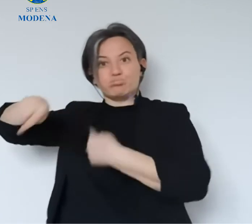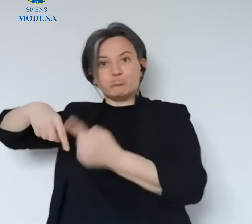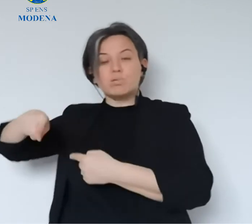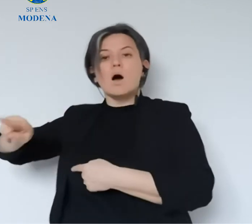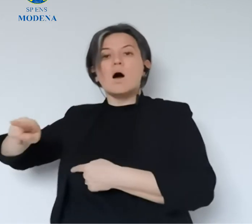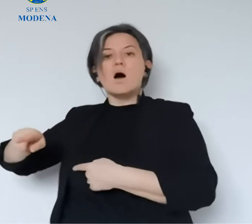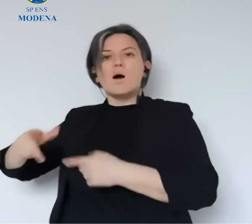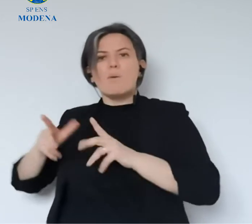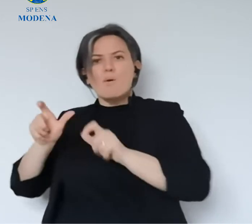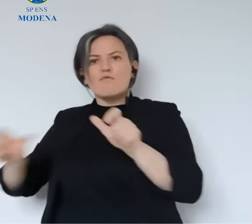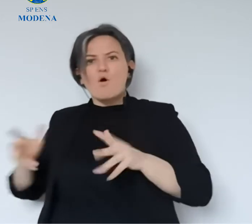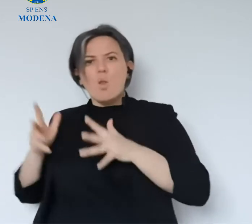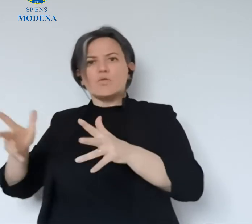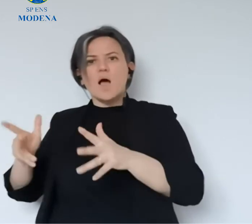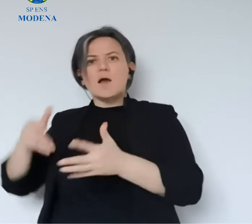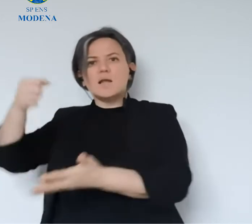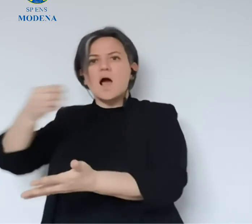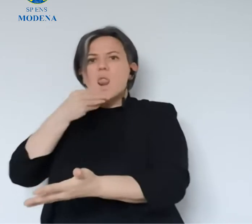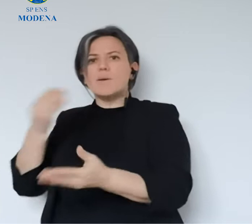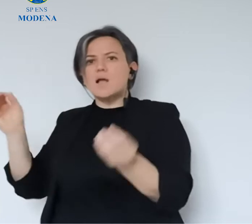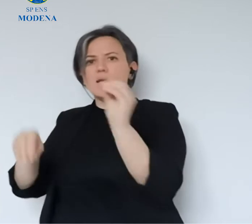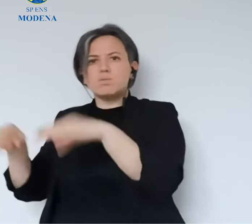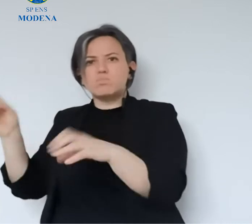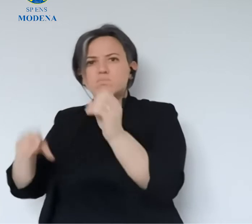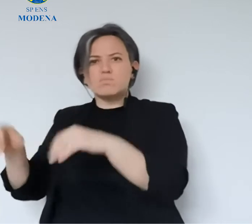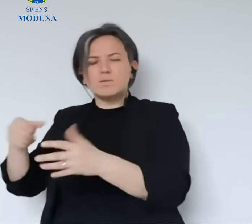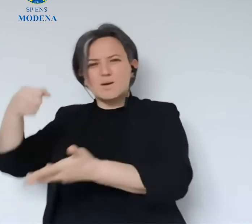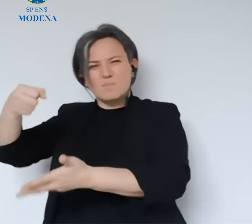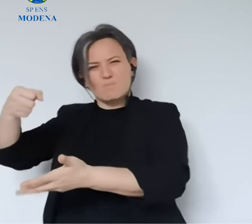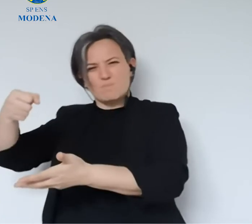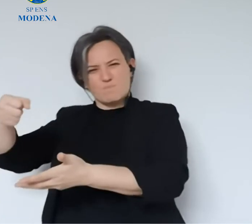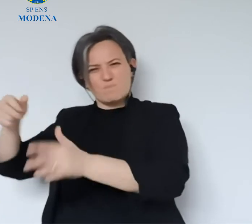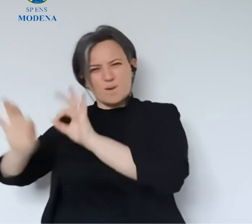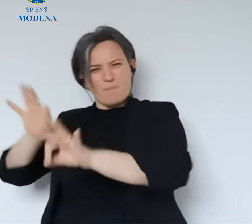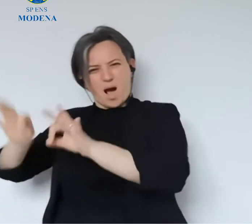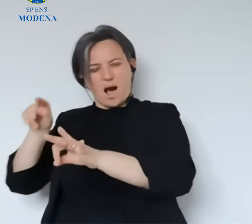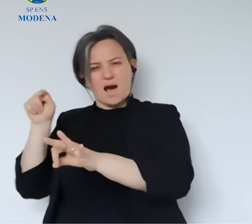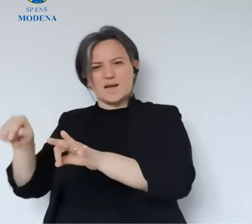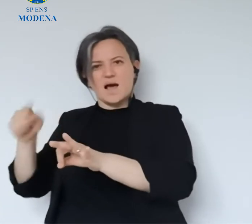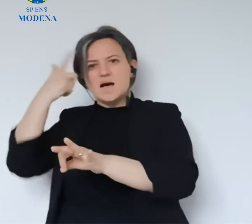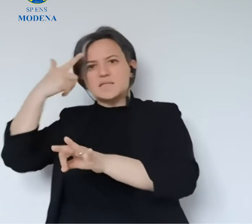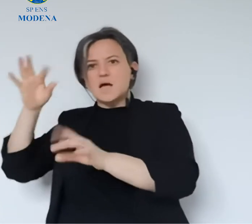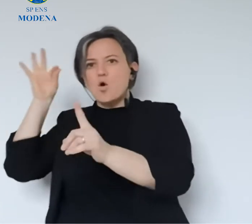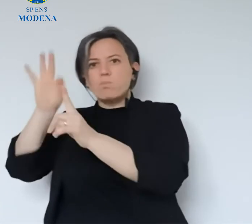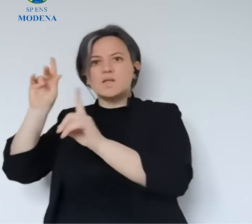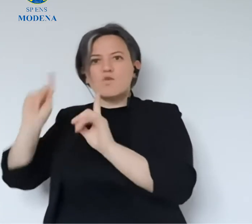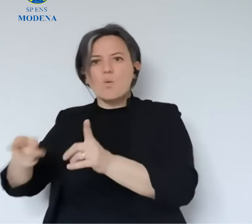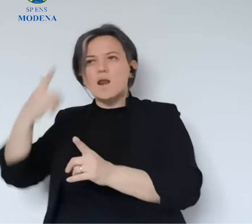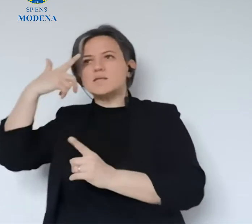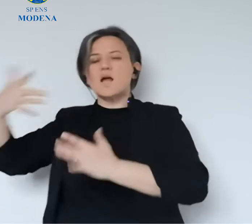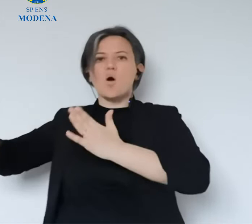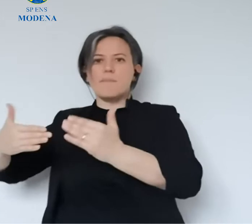una squadra che si dà il cambio con l'altra in continuo, sono tantissimi quei volontari, hanno un sorriso sulle labbra, sanno